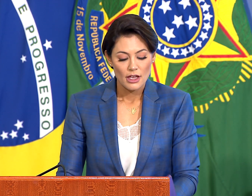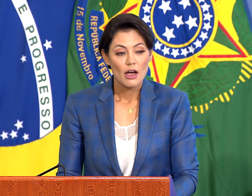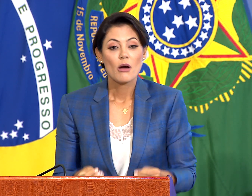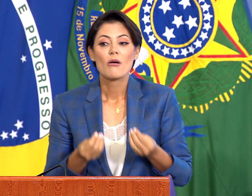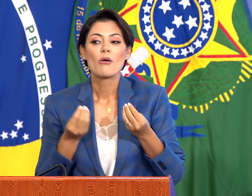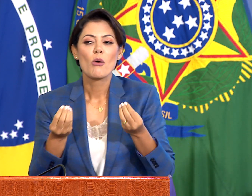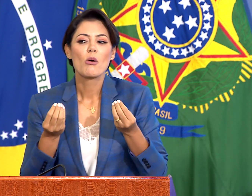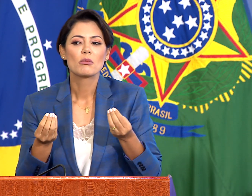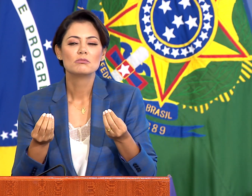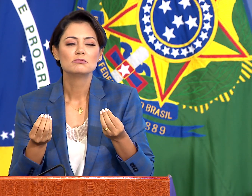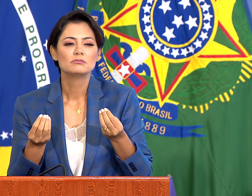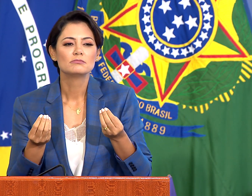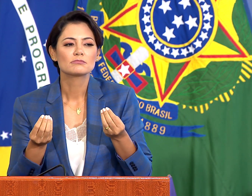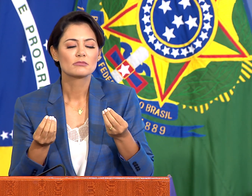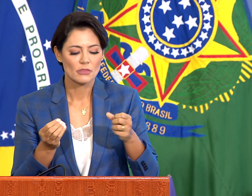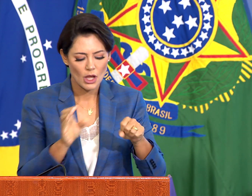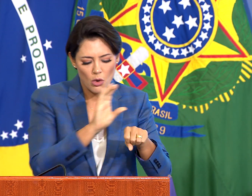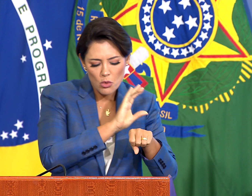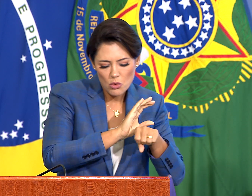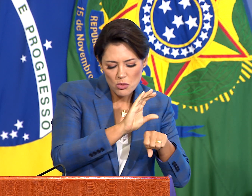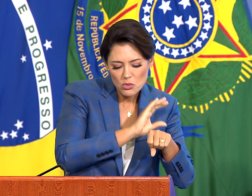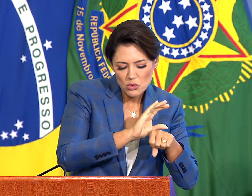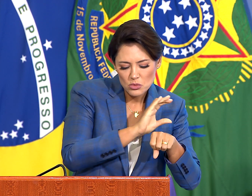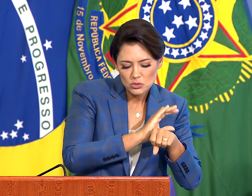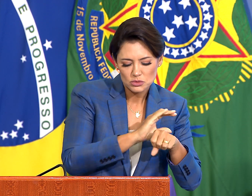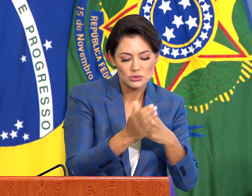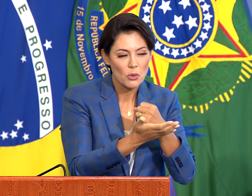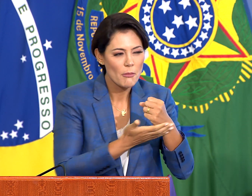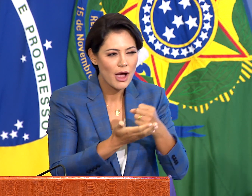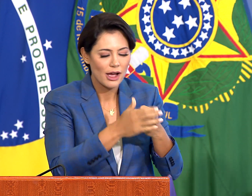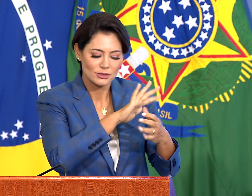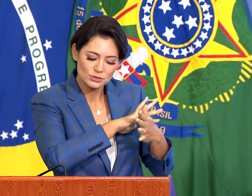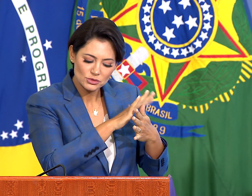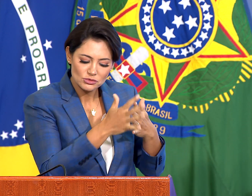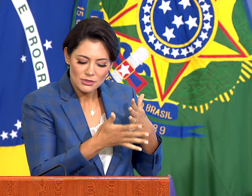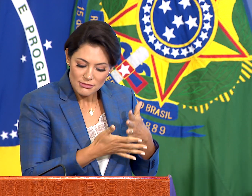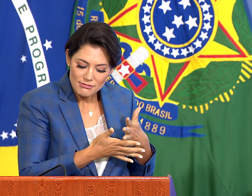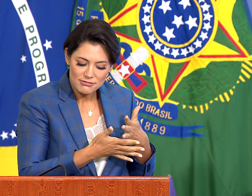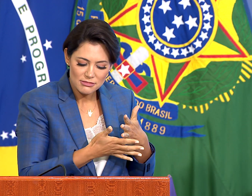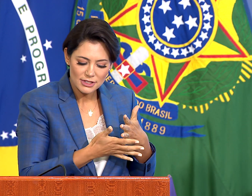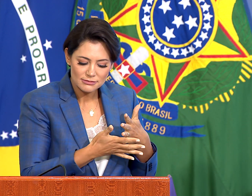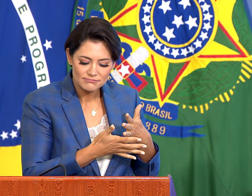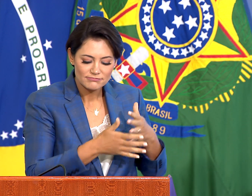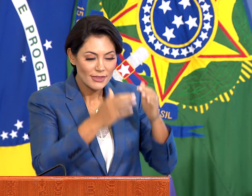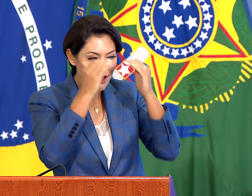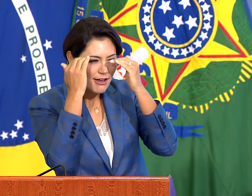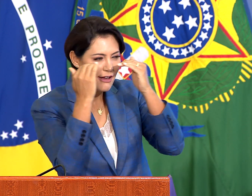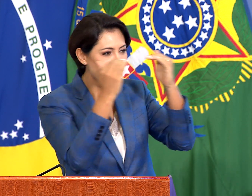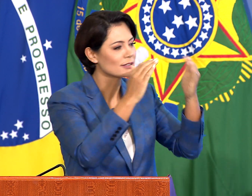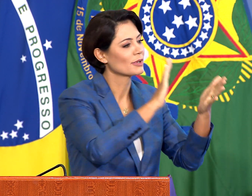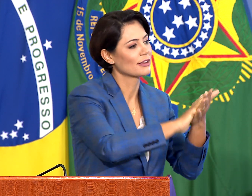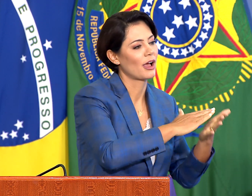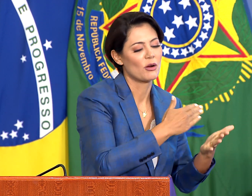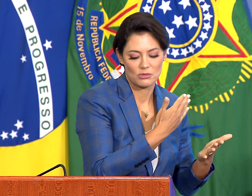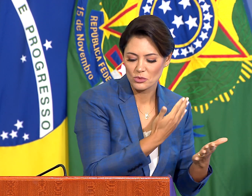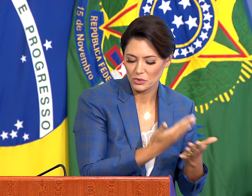Por exemplo, fazer um curso básico de Libras, respeitar os